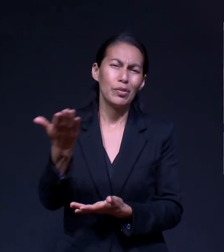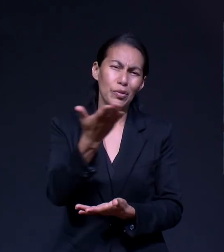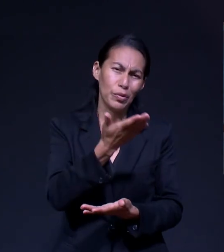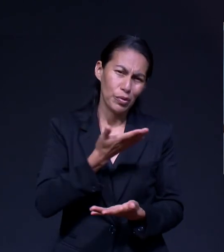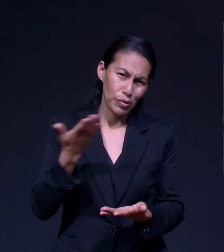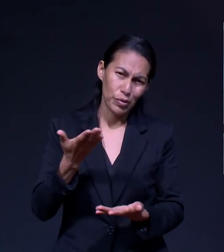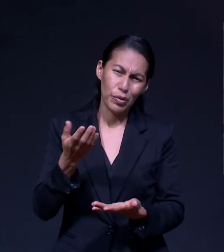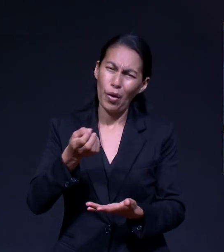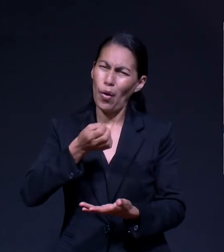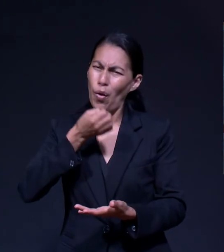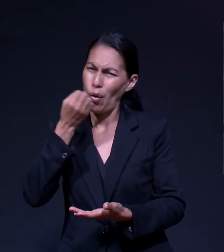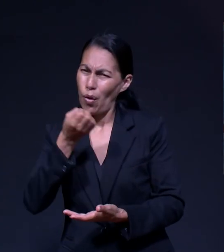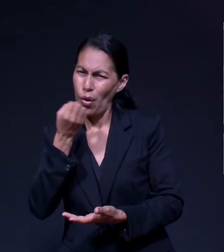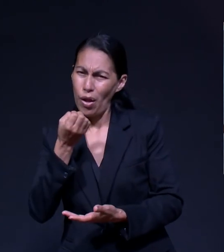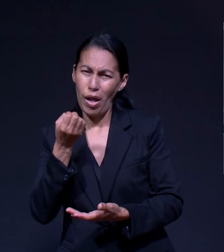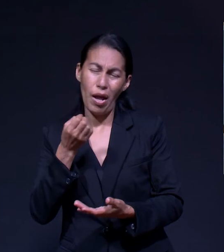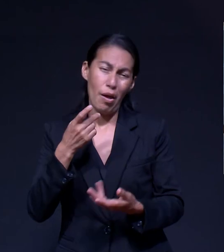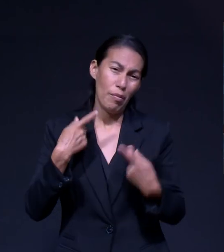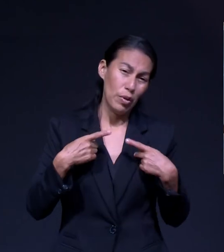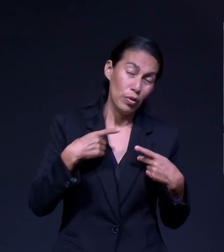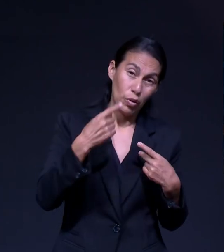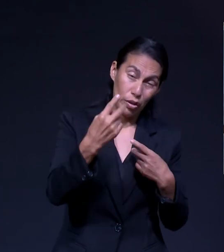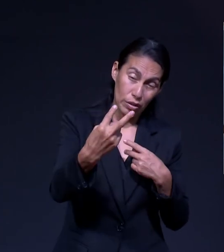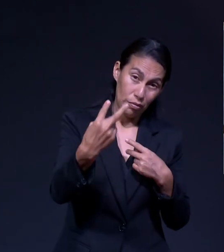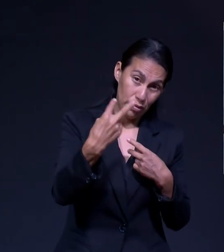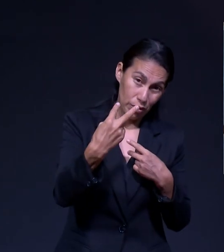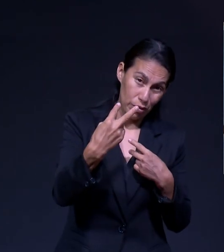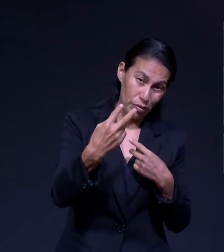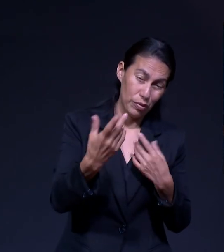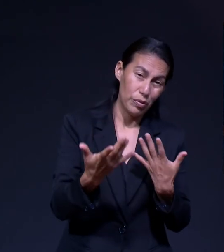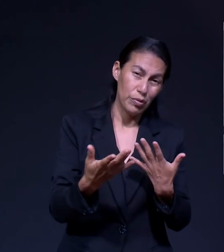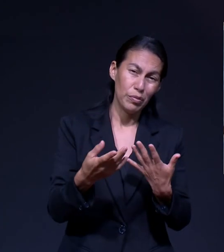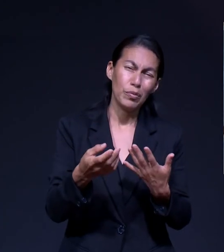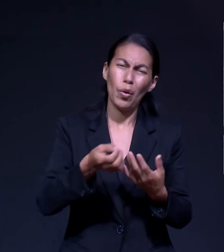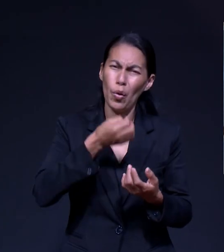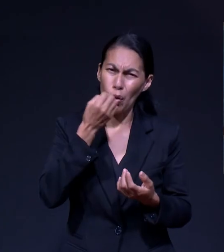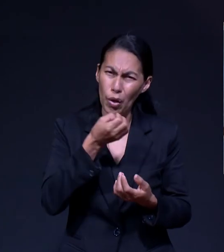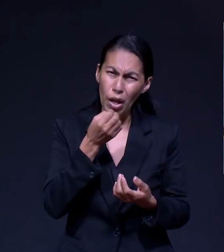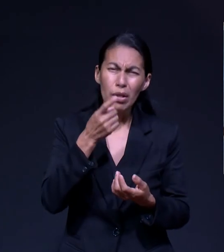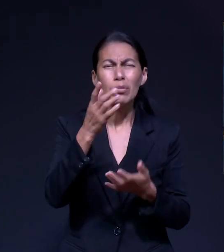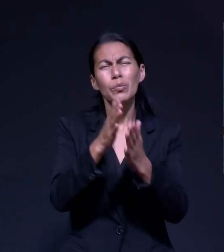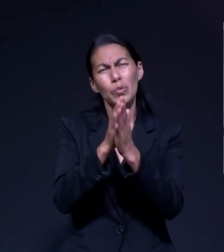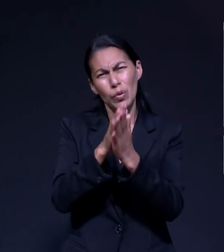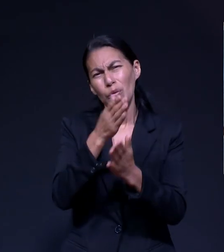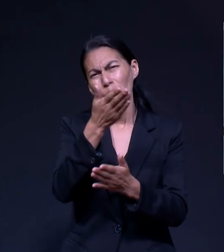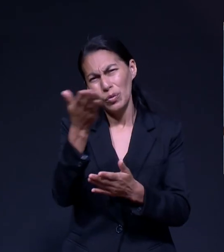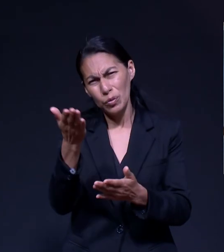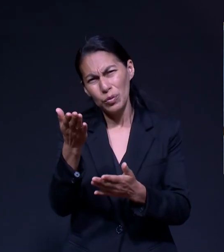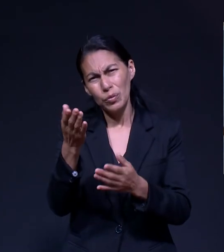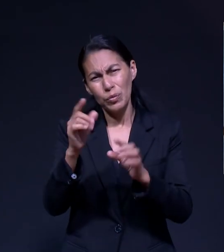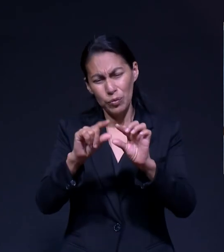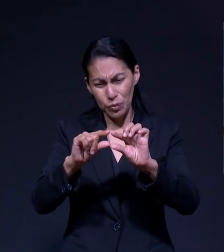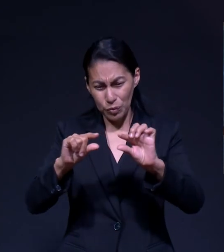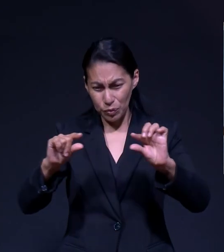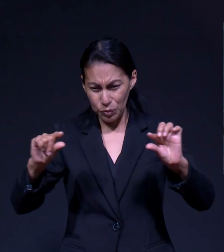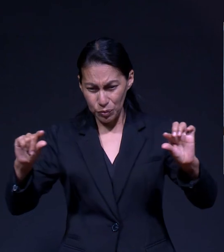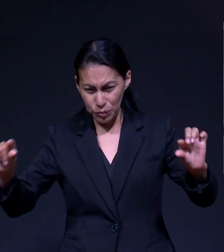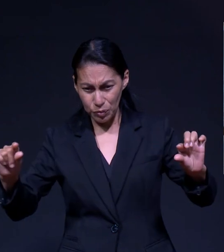Aquellos Que Están Mirando Este Programa Toma Nota De Las De Las Peticiones Que Van A Salir En Pantalla